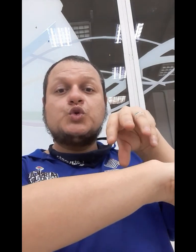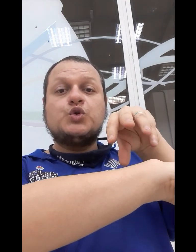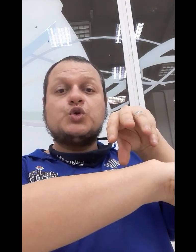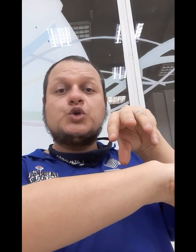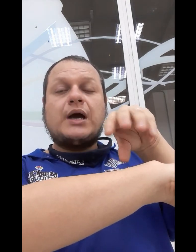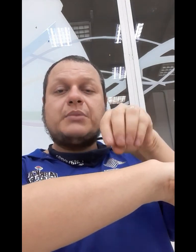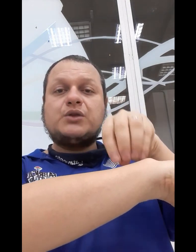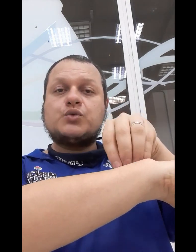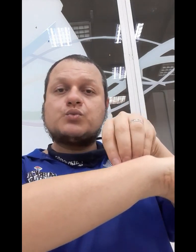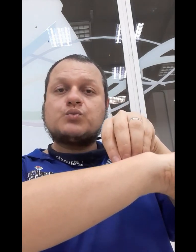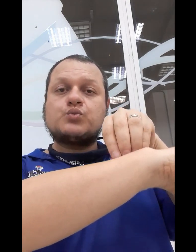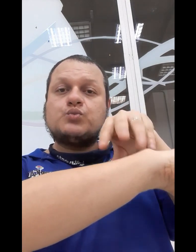Abrindo.